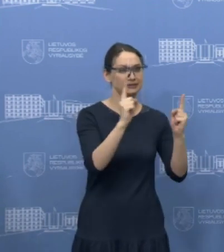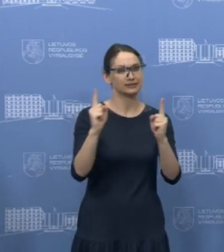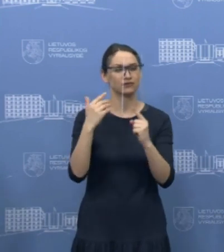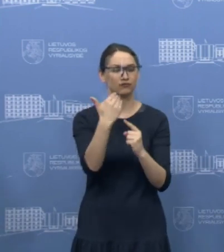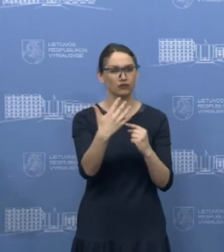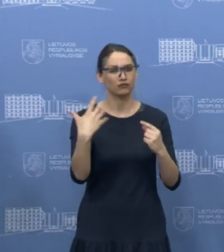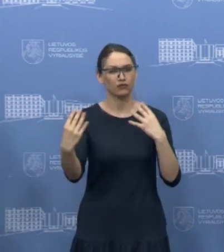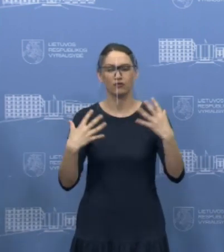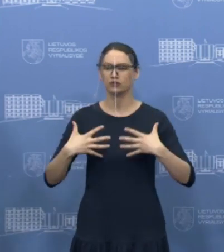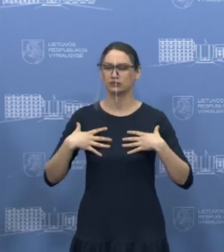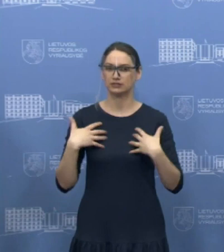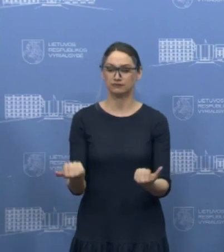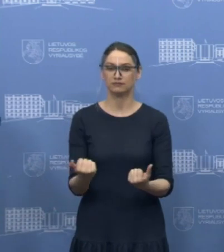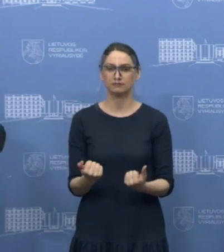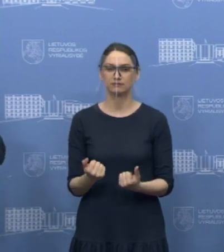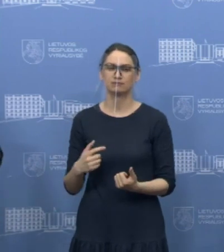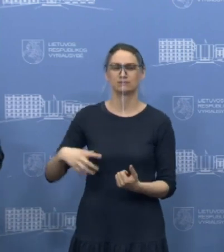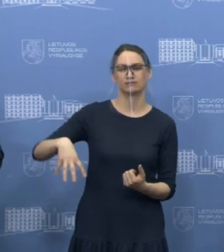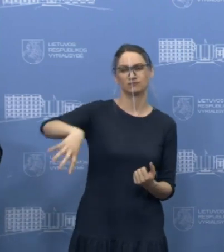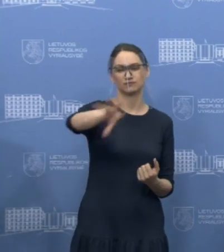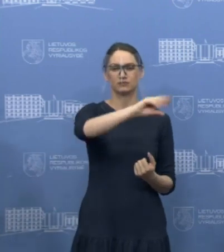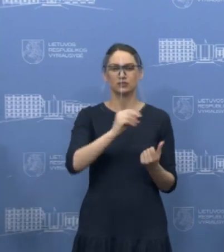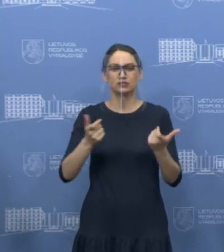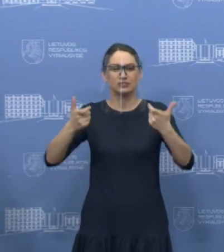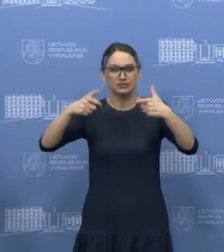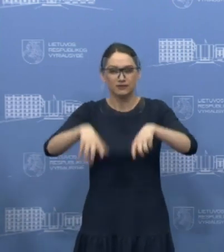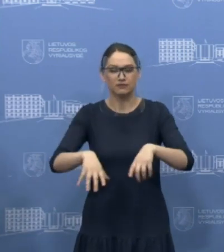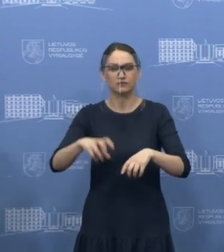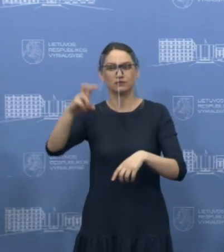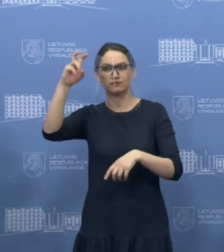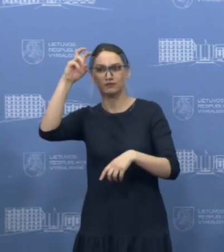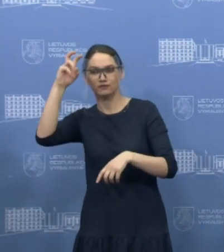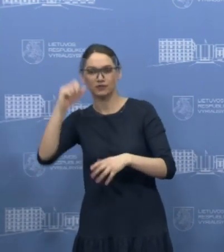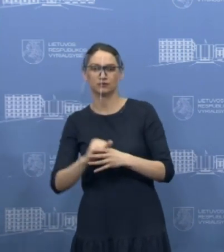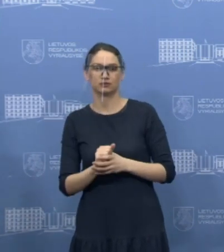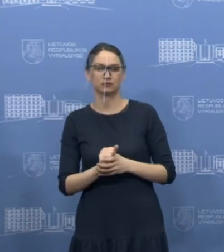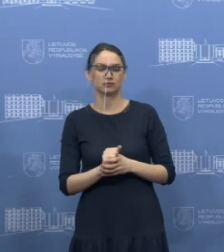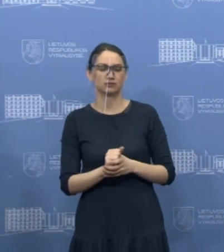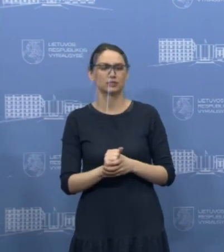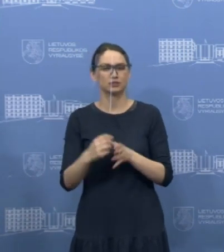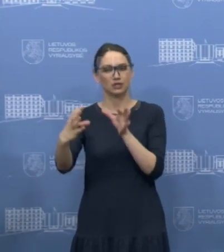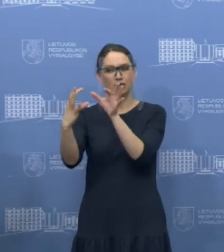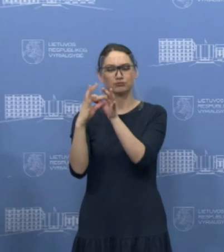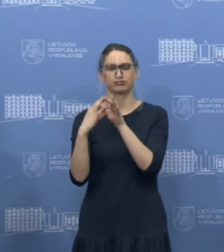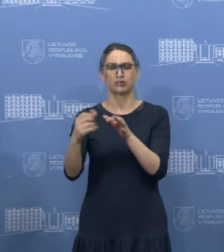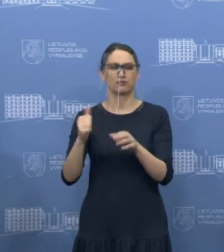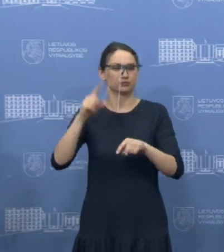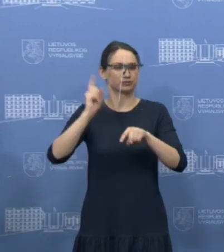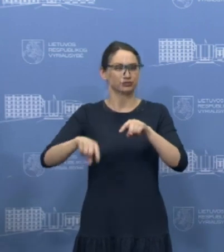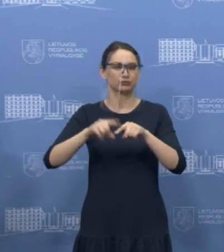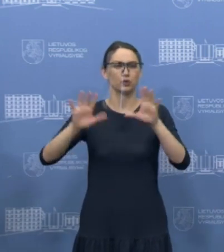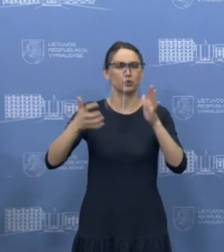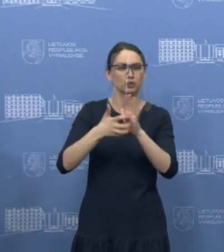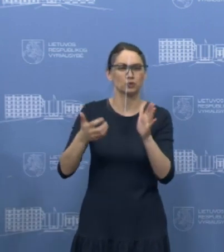rūpinasi, stengiasi ir bendradarbiauja su valstybė, su vėriausybė, kad tas aprūpinimas vyktų ko greičiau.